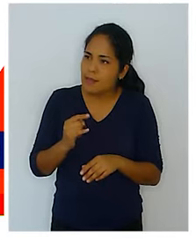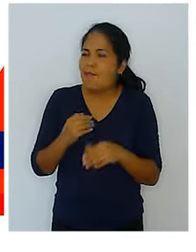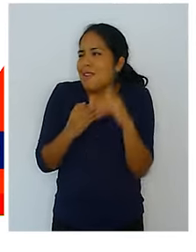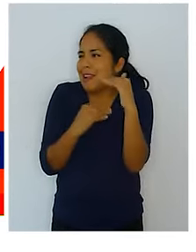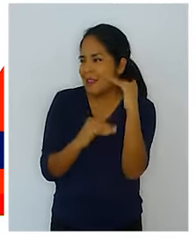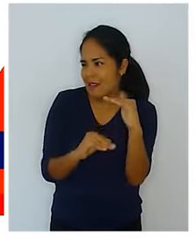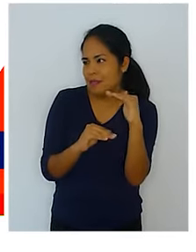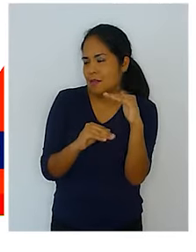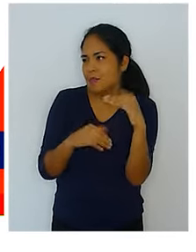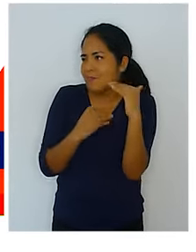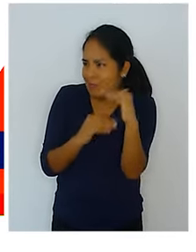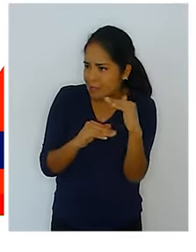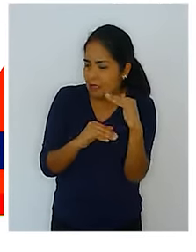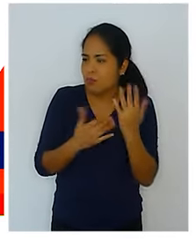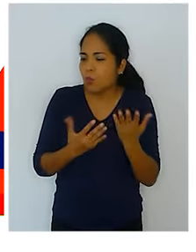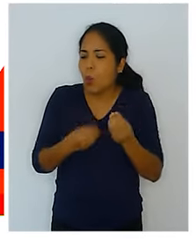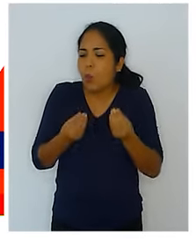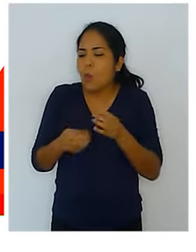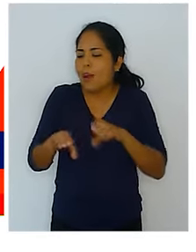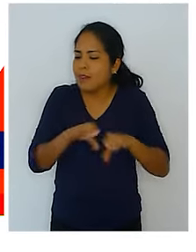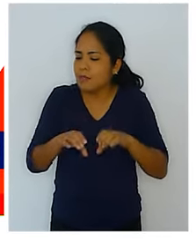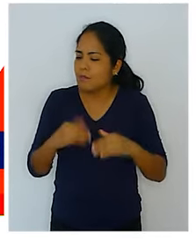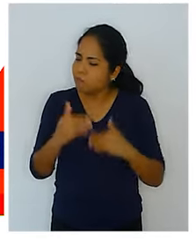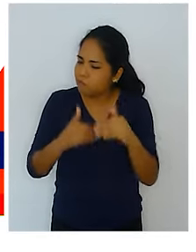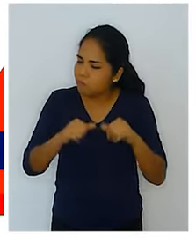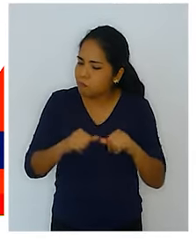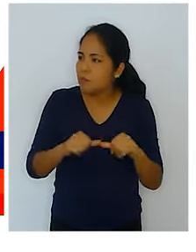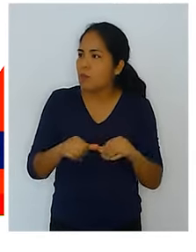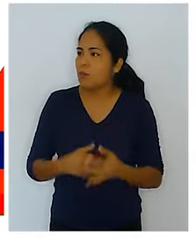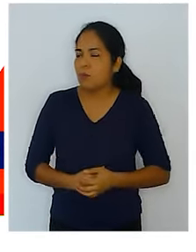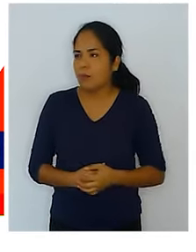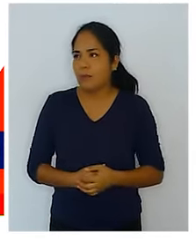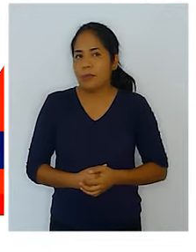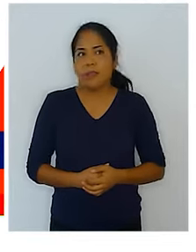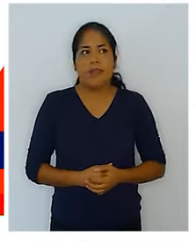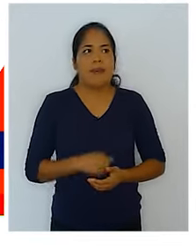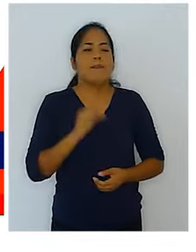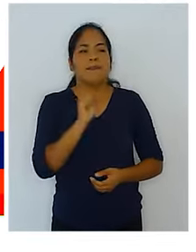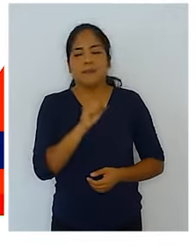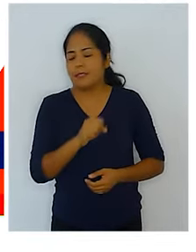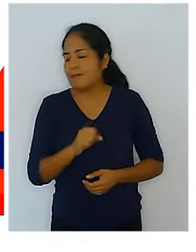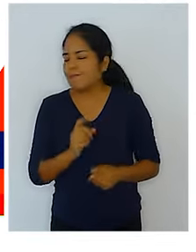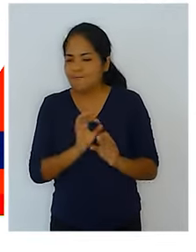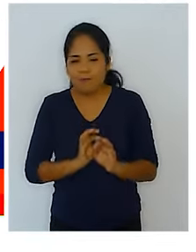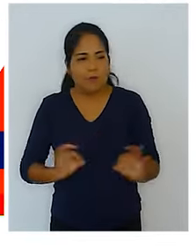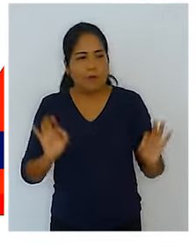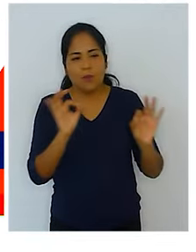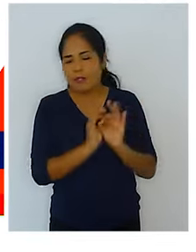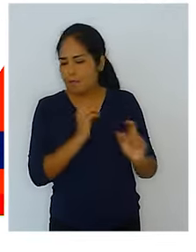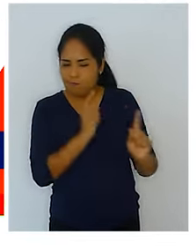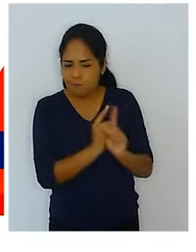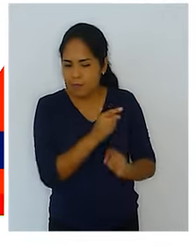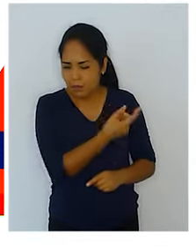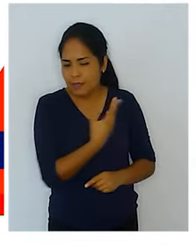lo limita, lo condiciona. Tenemos que hacer de esto una política permanente. Mira, mira, qué